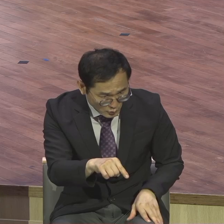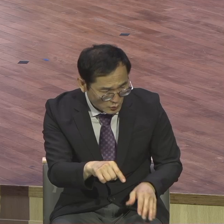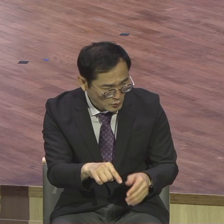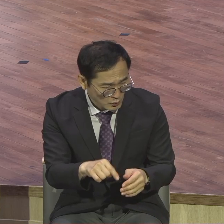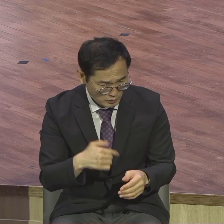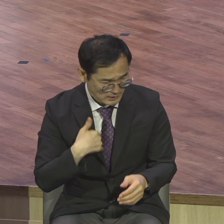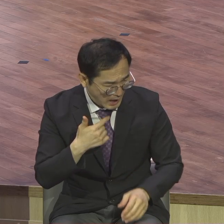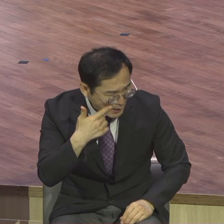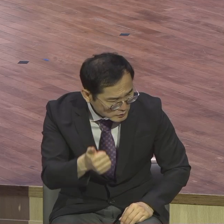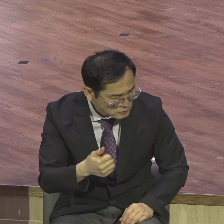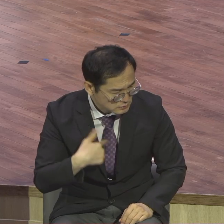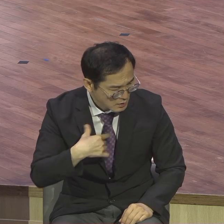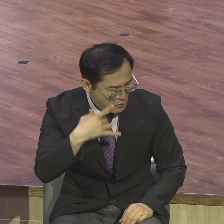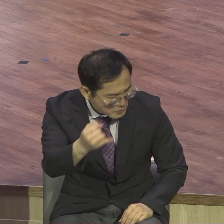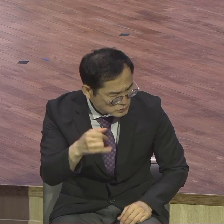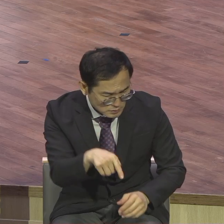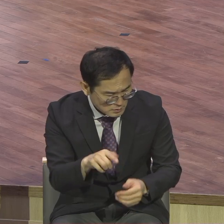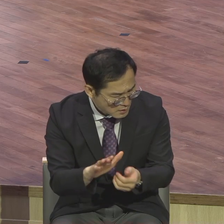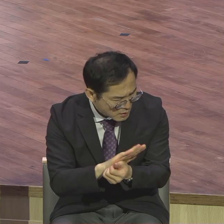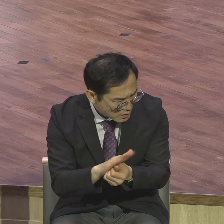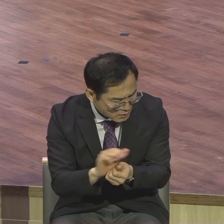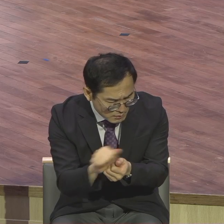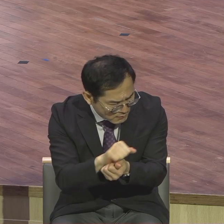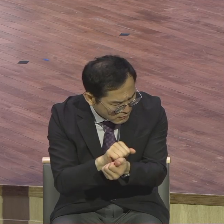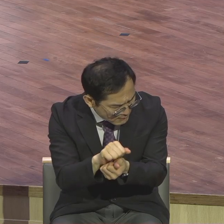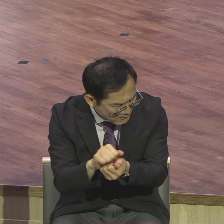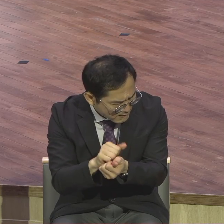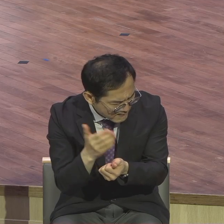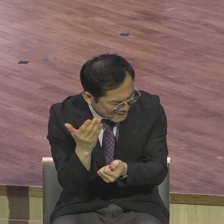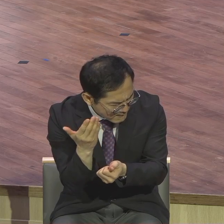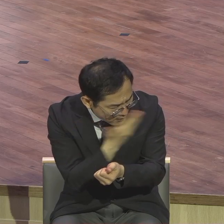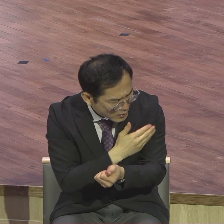어머니를, 자기 가족을 그렇게 하는 거 보고 감동받죠. 그 찬양 다 드러놓고